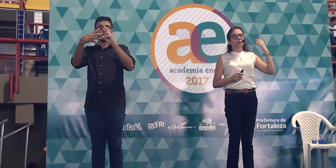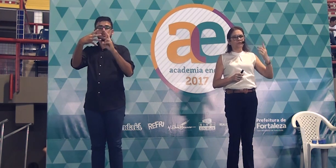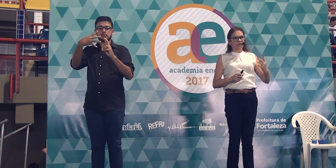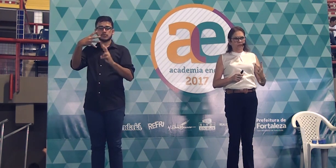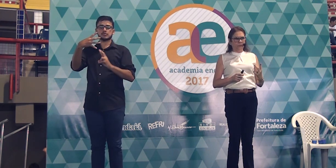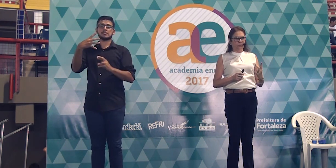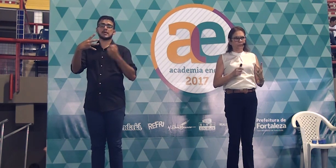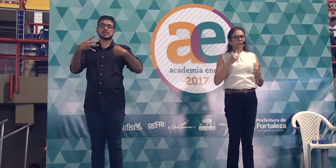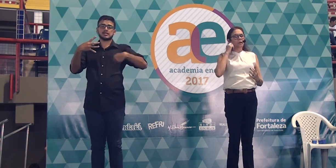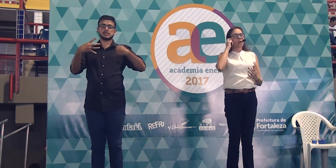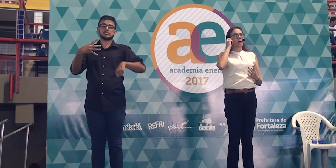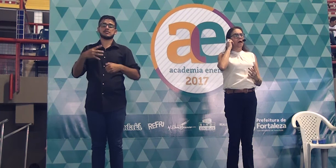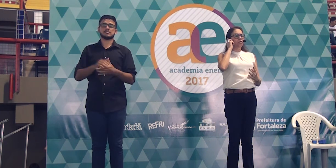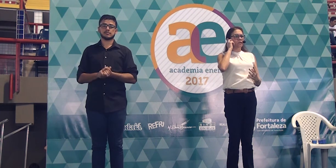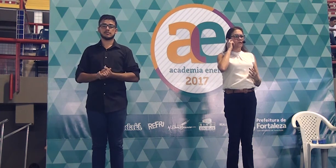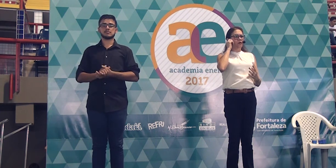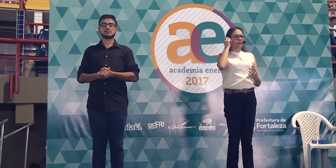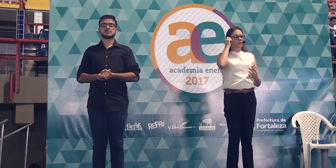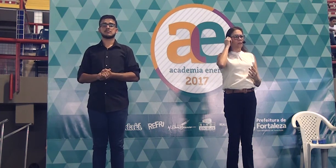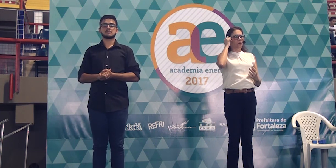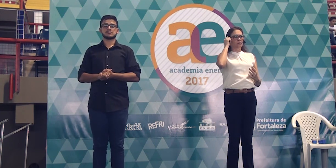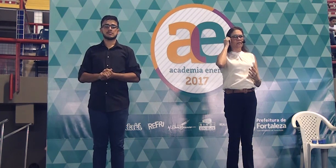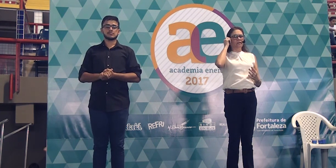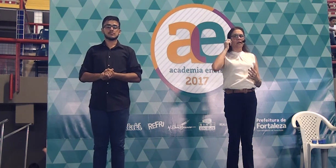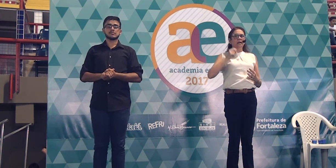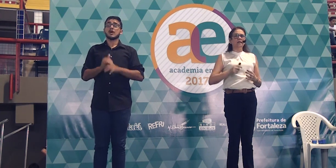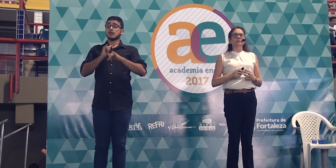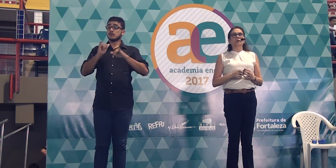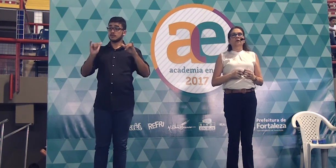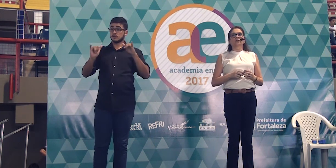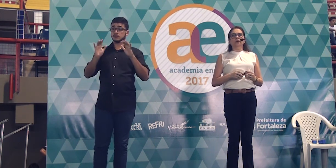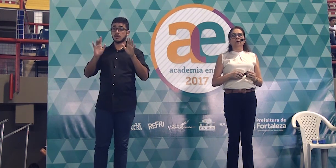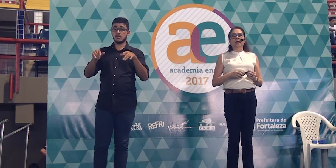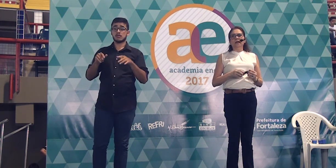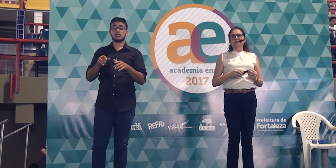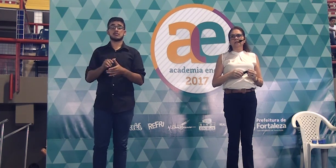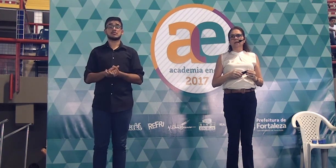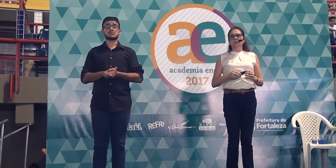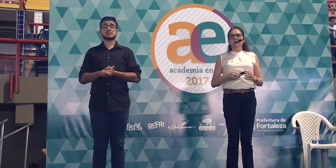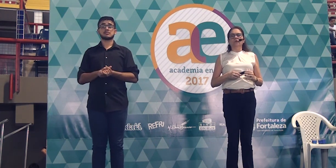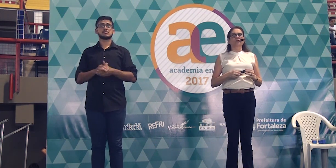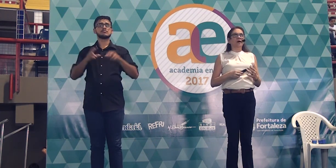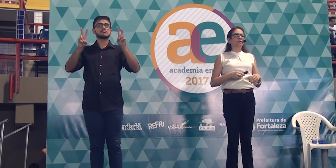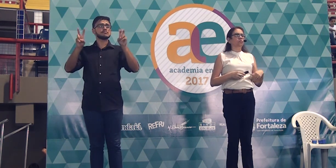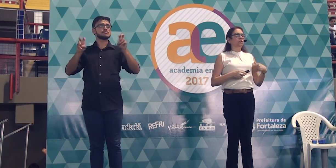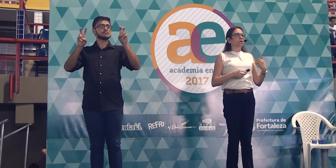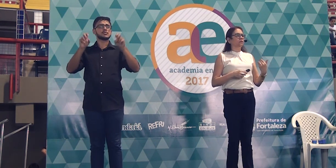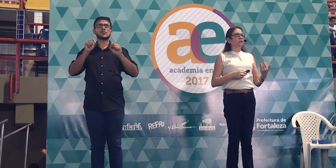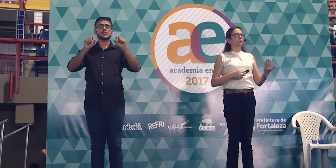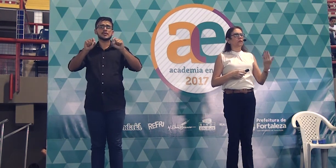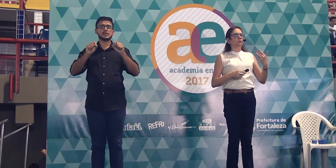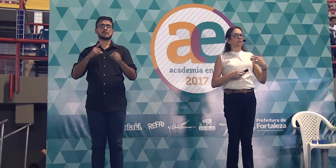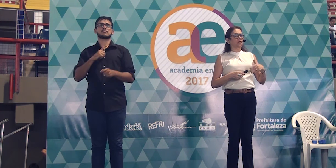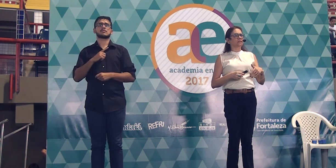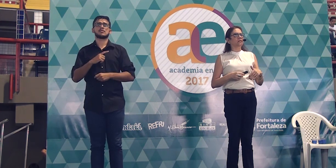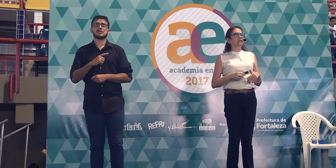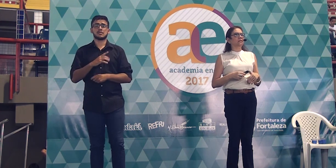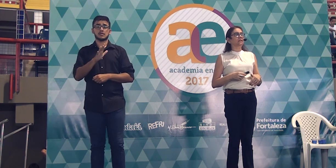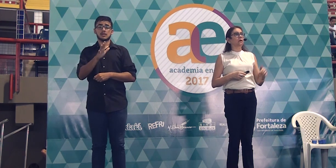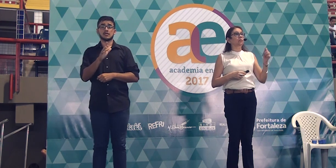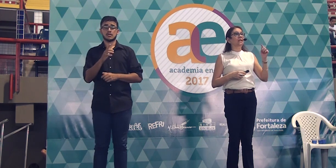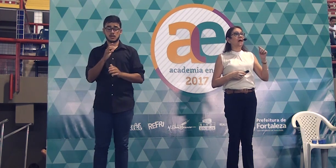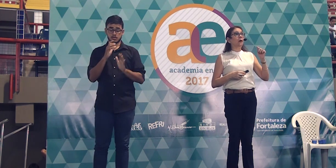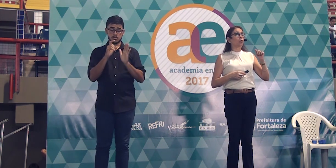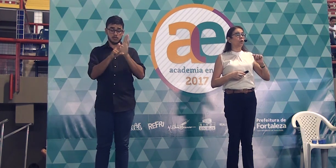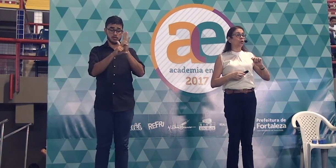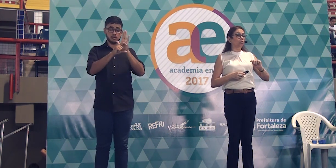como e o efeito. A outra informação que eu citei foi com relação ao fato de não se poder usar a